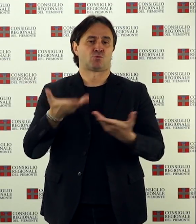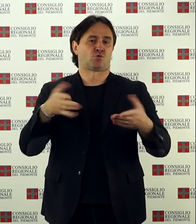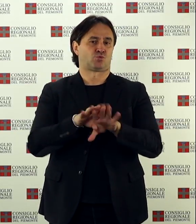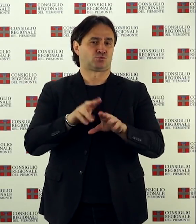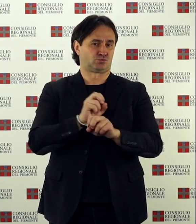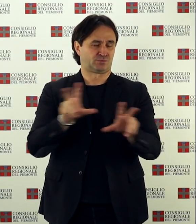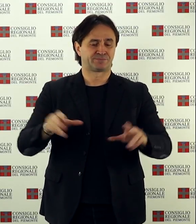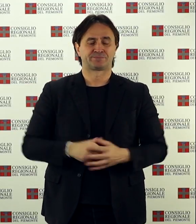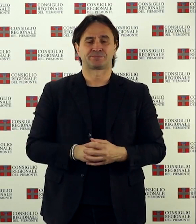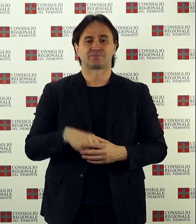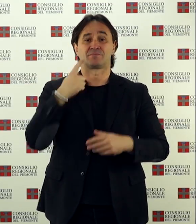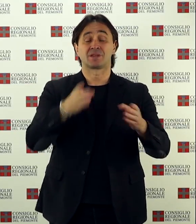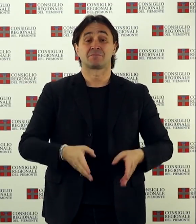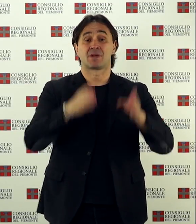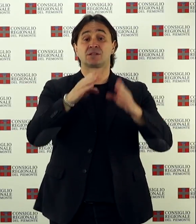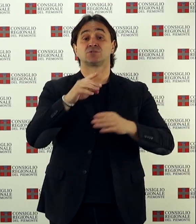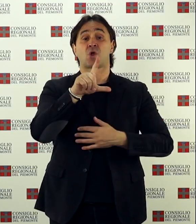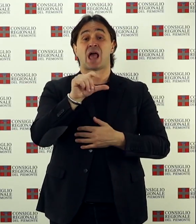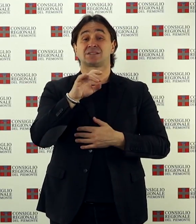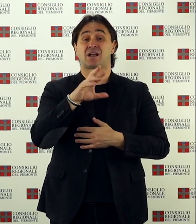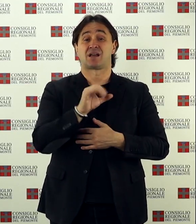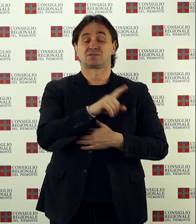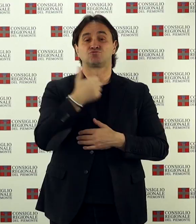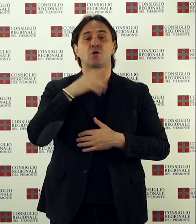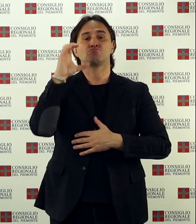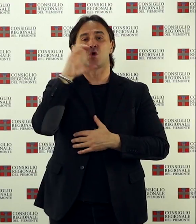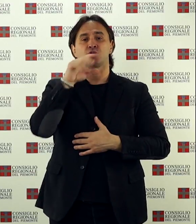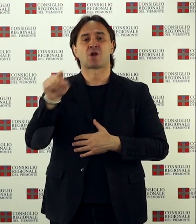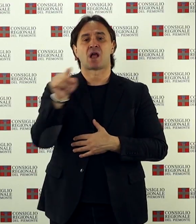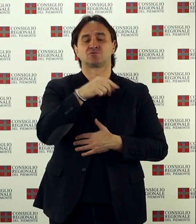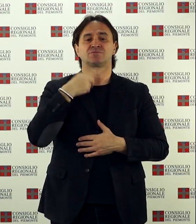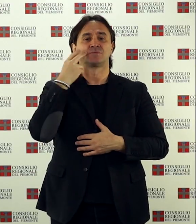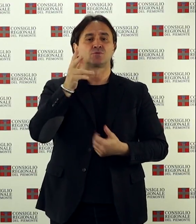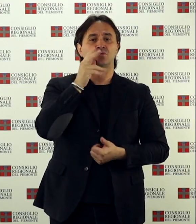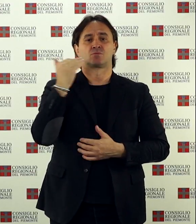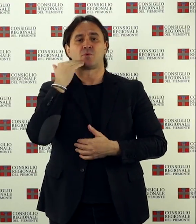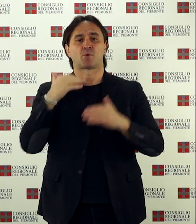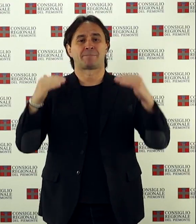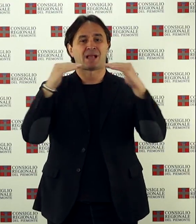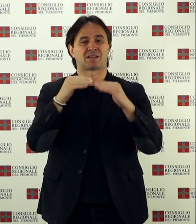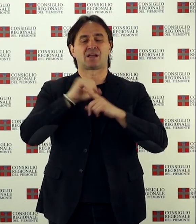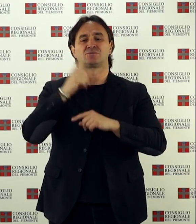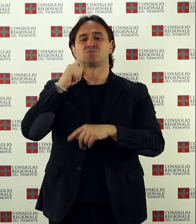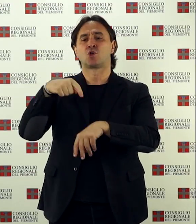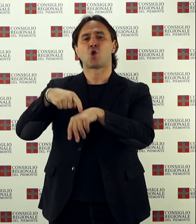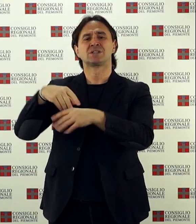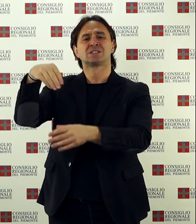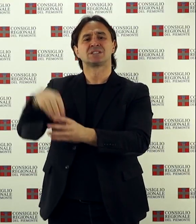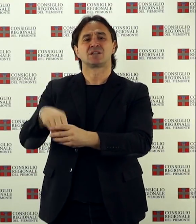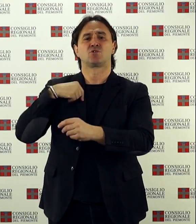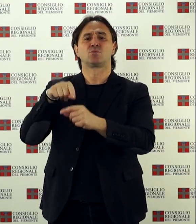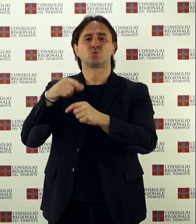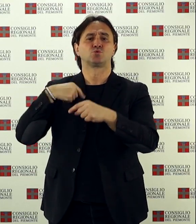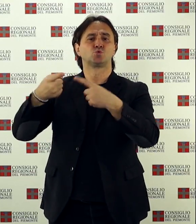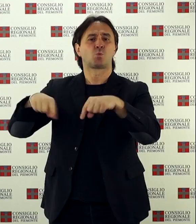Sono stati presentati a Palazzo Lascari si dati del monitoraggio sull'applicazione delle norme sulla parità di genere nei consigli e nelle giunte degli